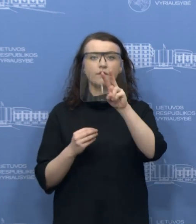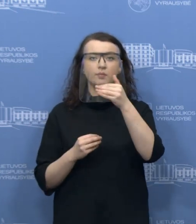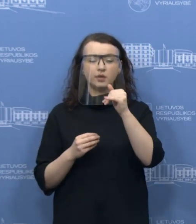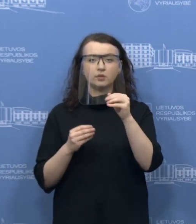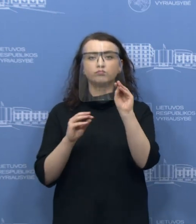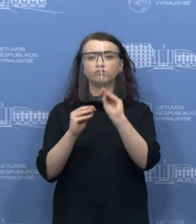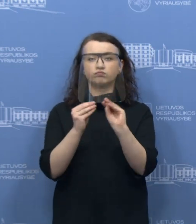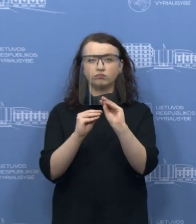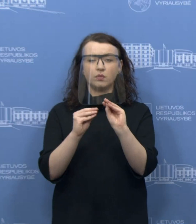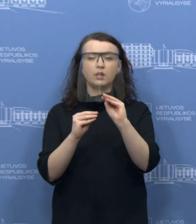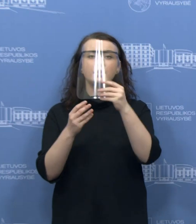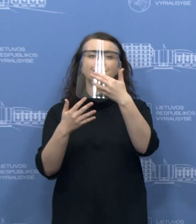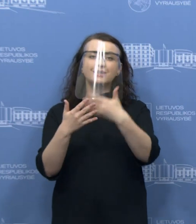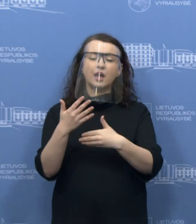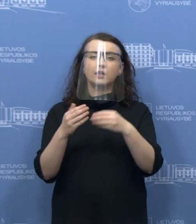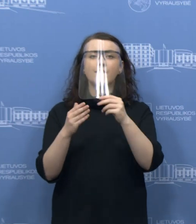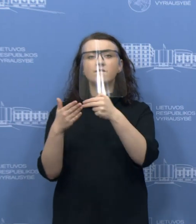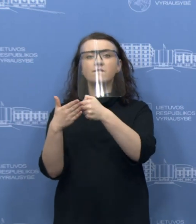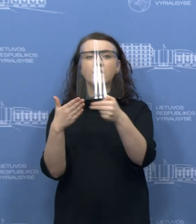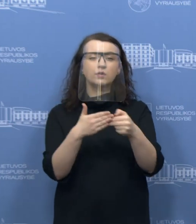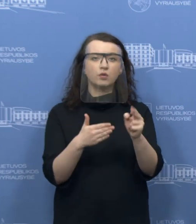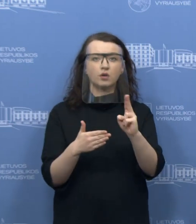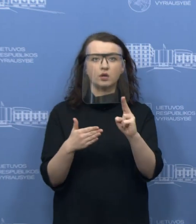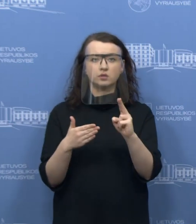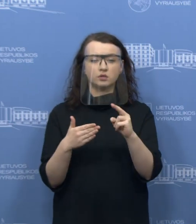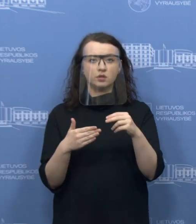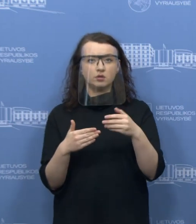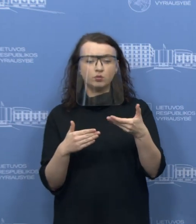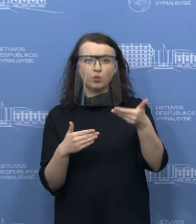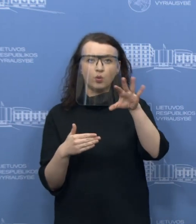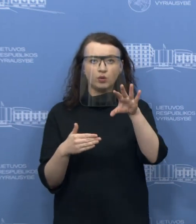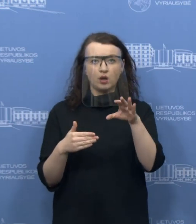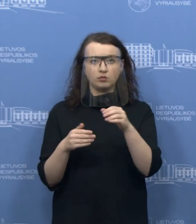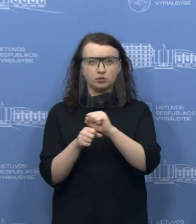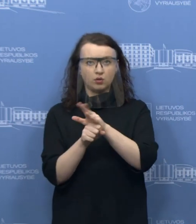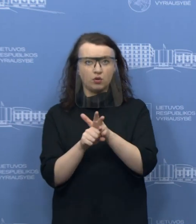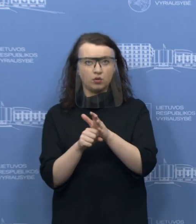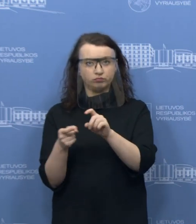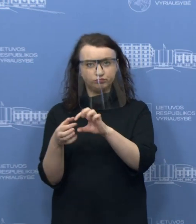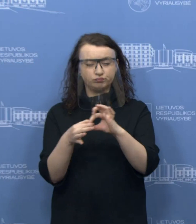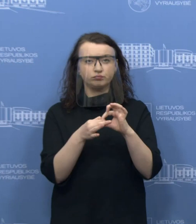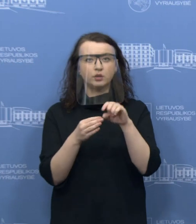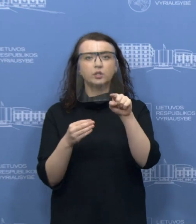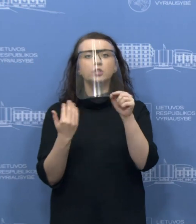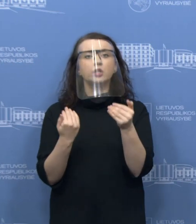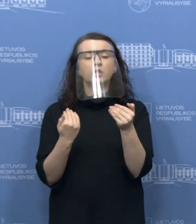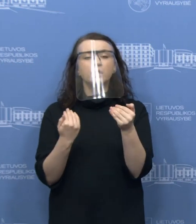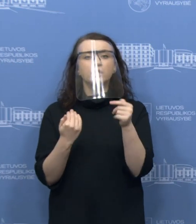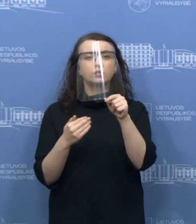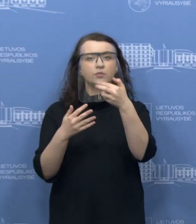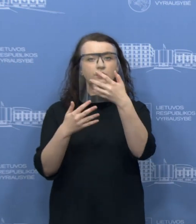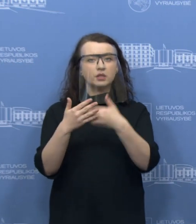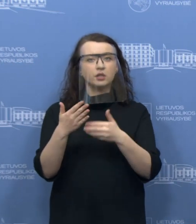paskelbė sąrašą įmonių, kurios yra tiesiogiai paveiktos COVID-19. Šiandien šitame sąraše yra